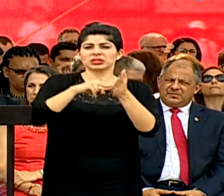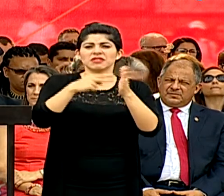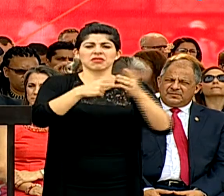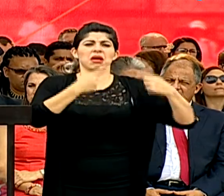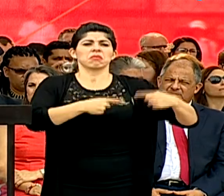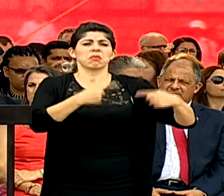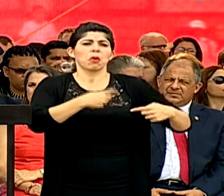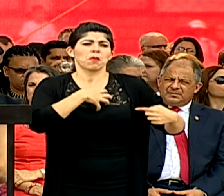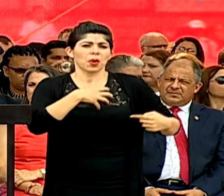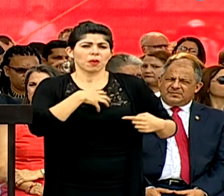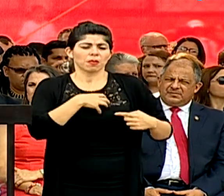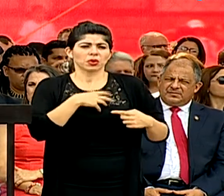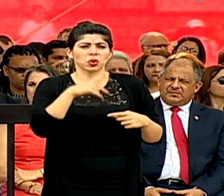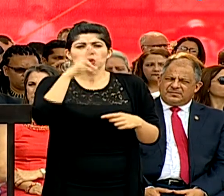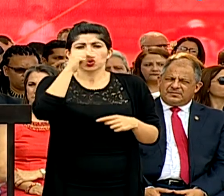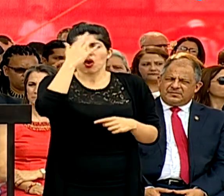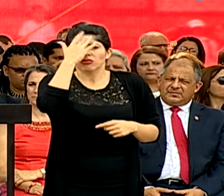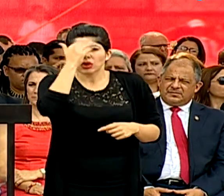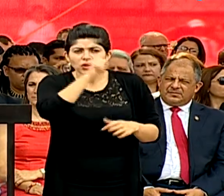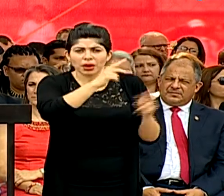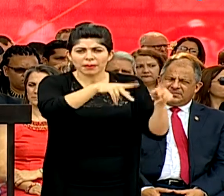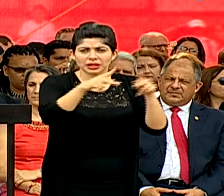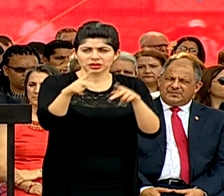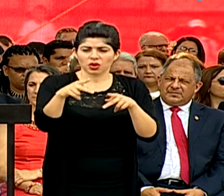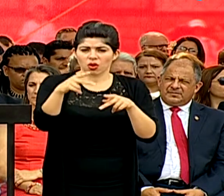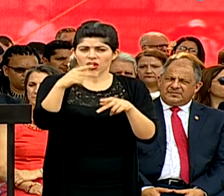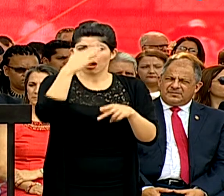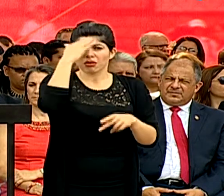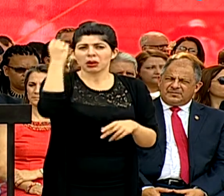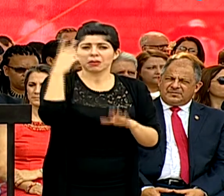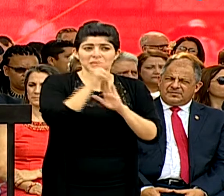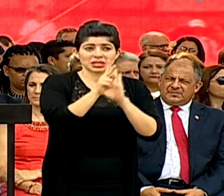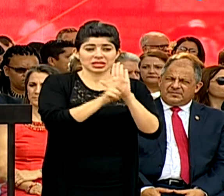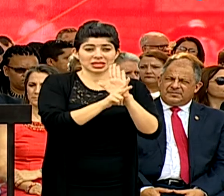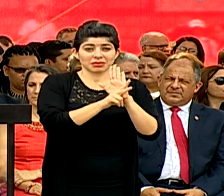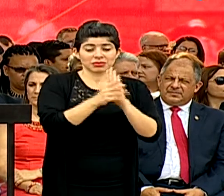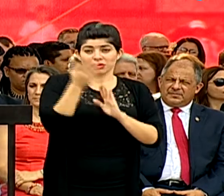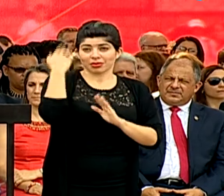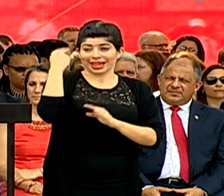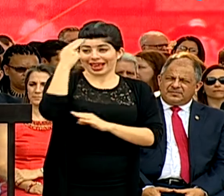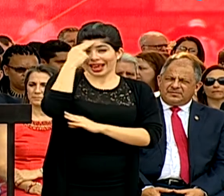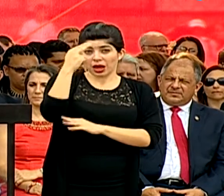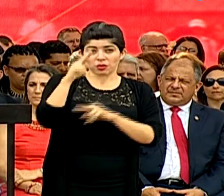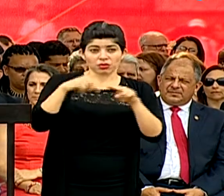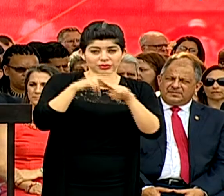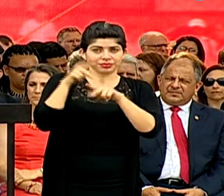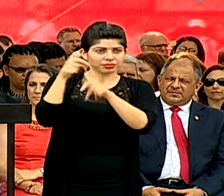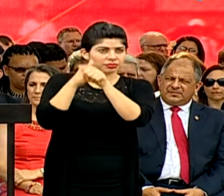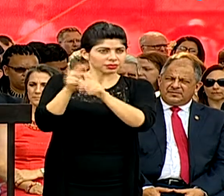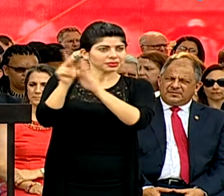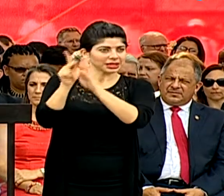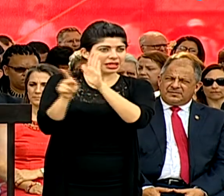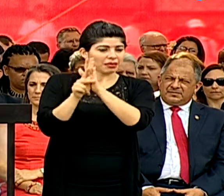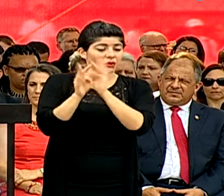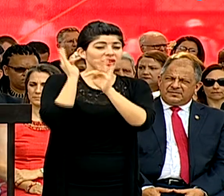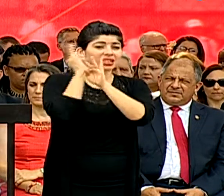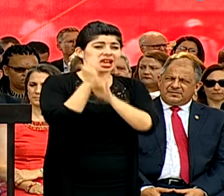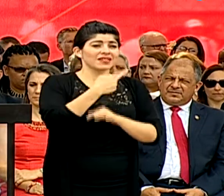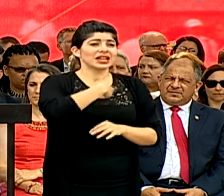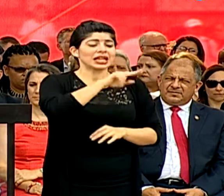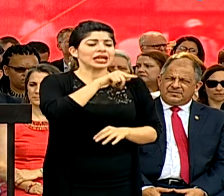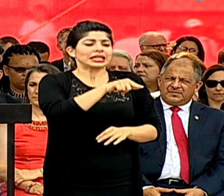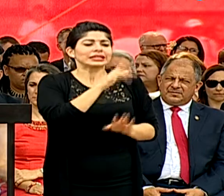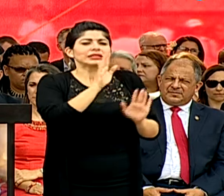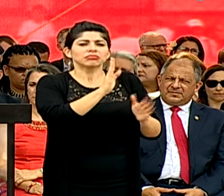lo propio, sin importarnos a los demás, olvidando los principios que siguió nuestro héroe nacional. Las tradiciones religiosas son